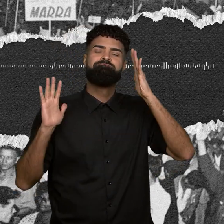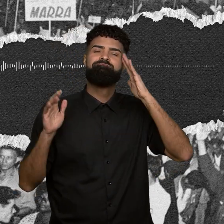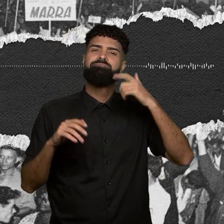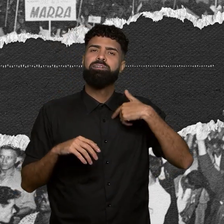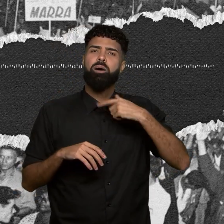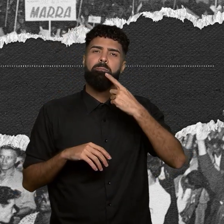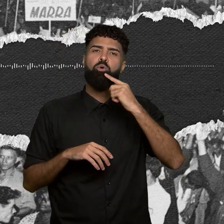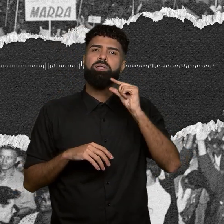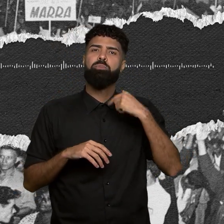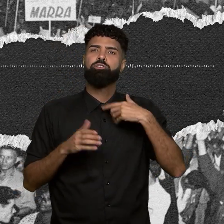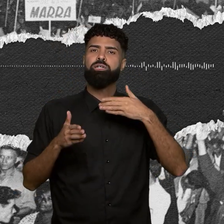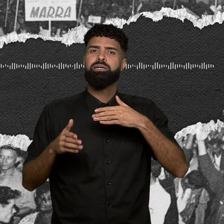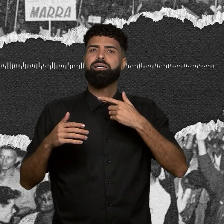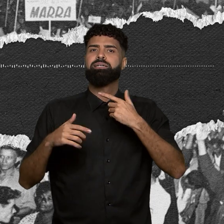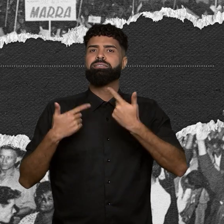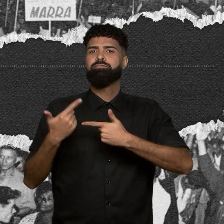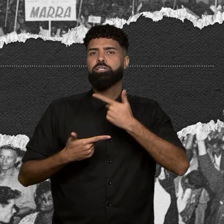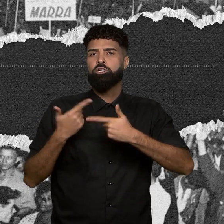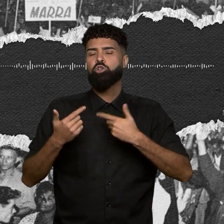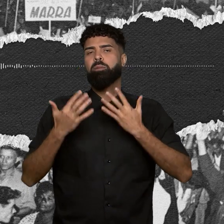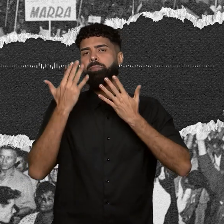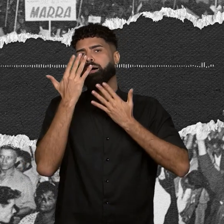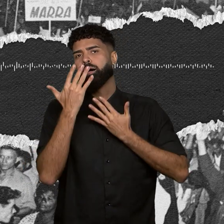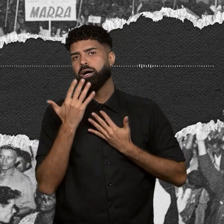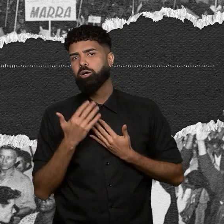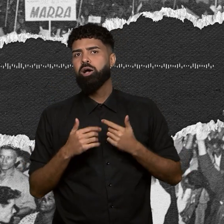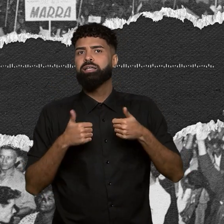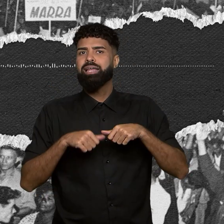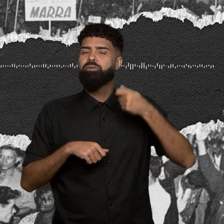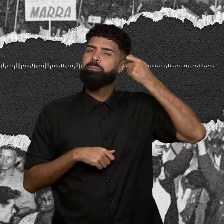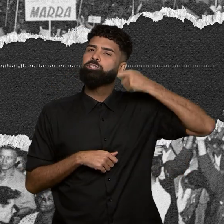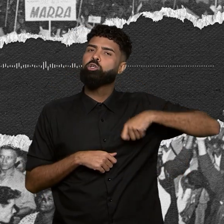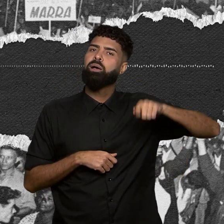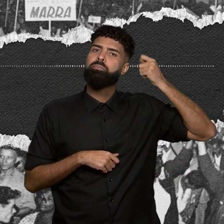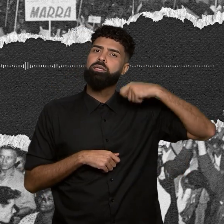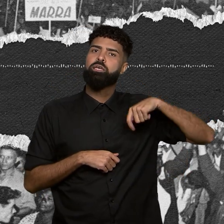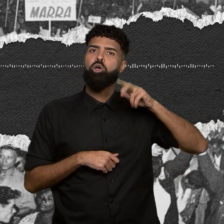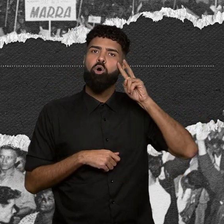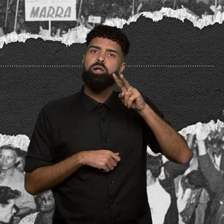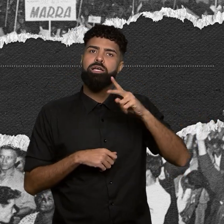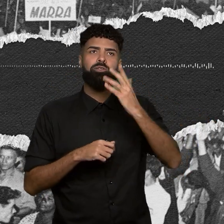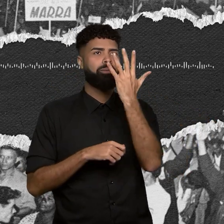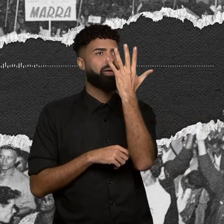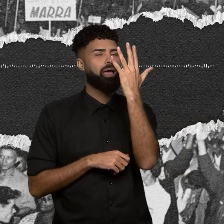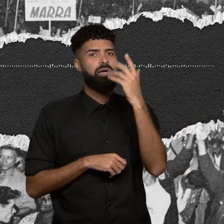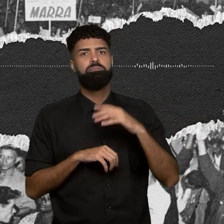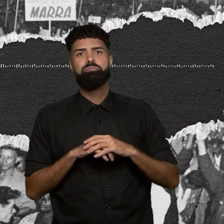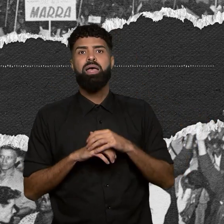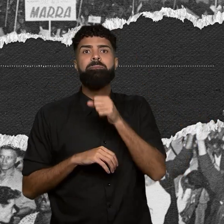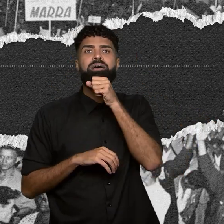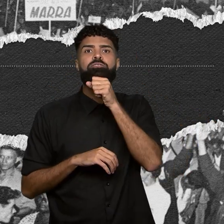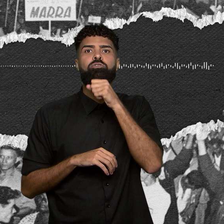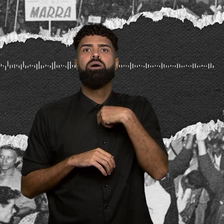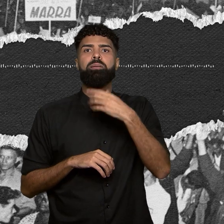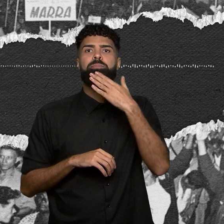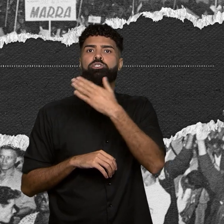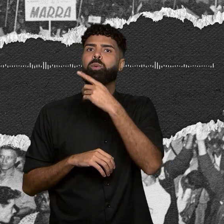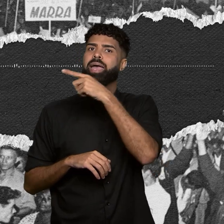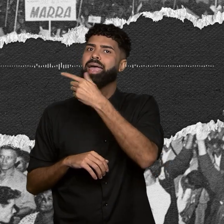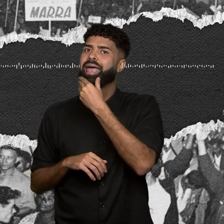chegar do serviço, tinha tomado banho, estava penteando o cabelo, olhando para a penteadeira e minha avó pedindo para ele. E aí ele falou, tá bom,